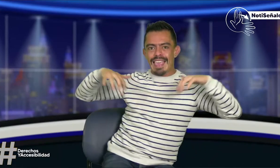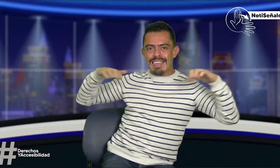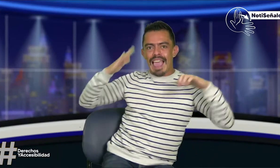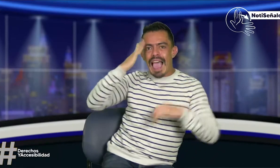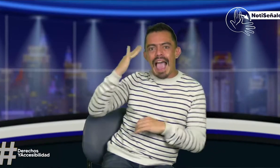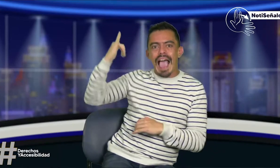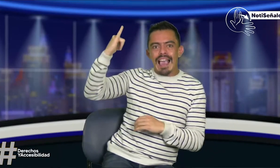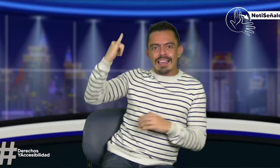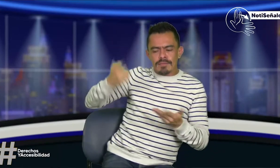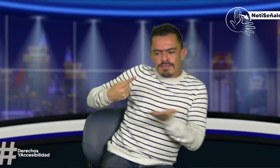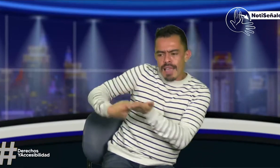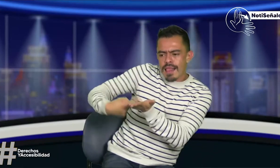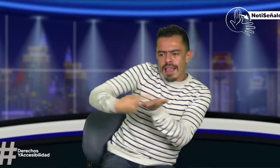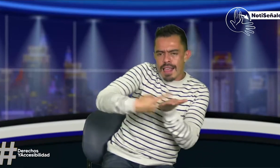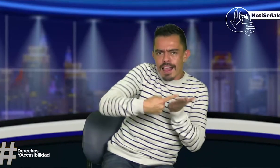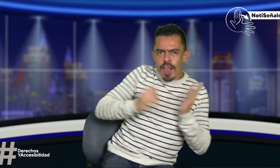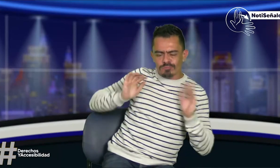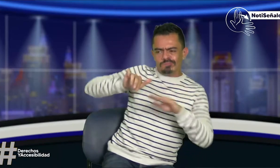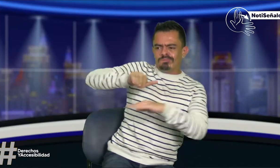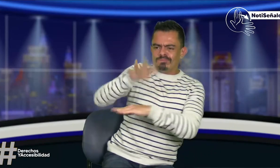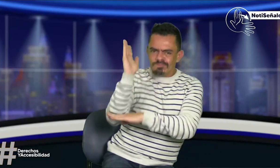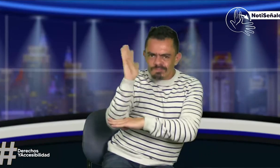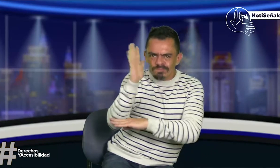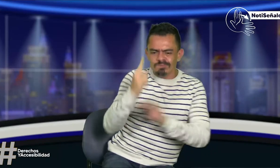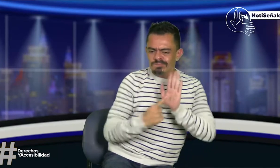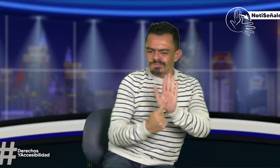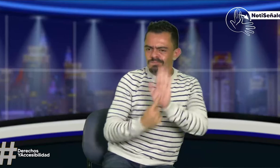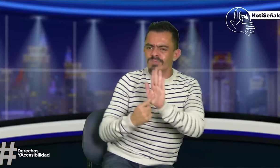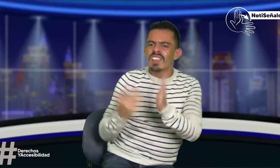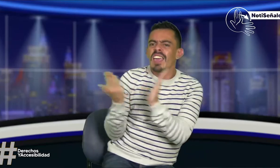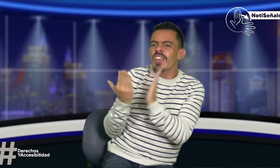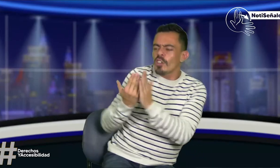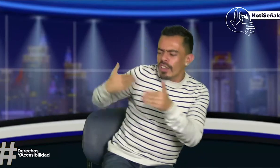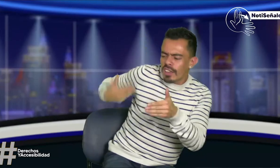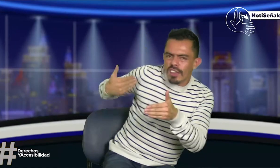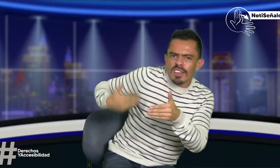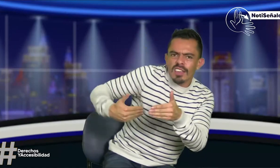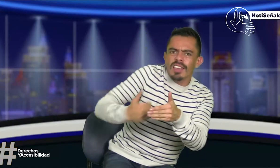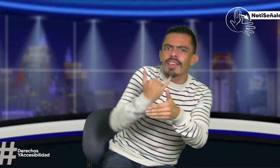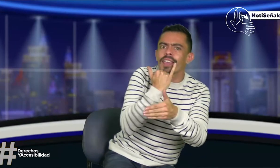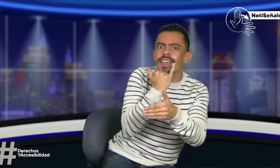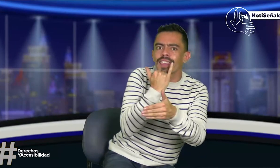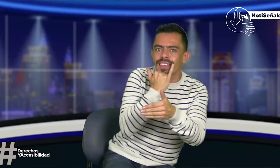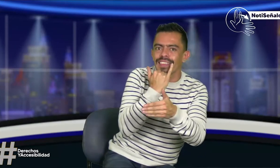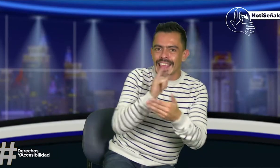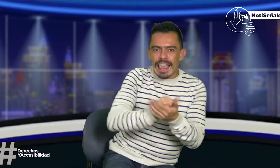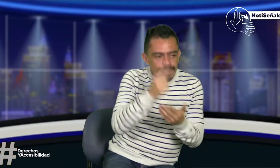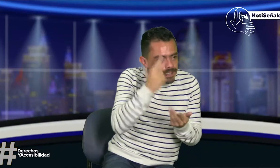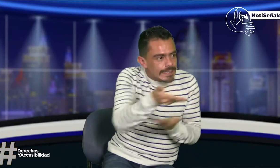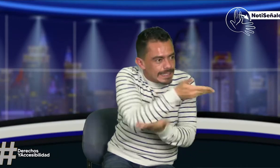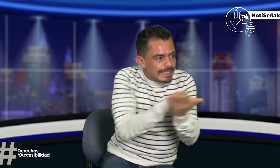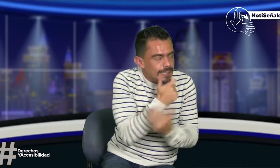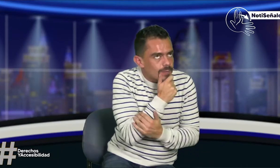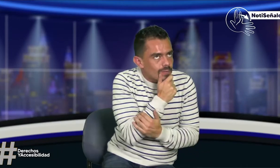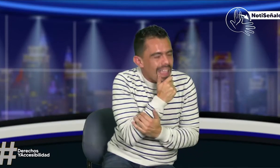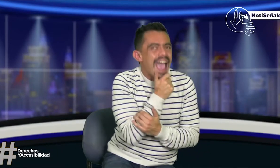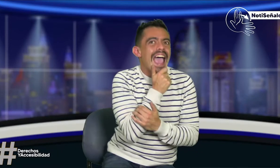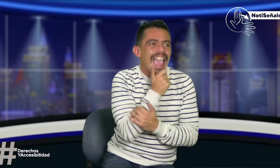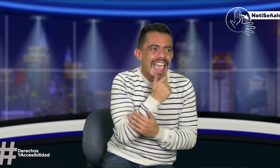propuesta. Es importante tener también unas actividades académicas, una asamblea académica, saber qué es lo que ha pasado. Es